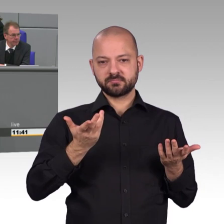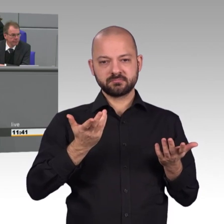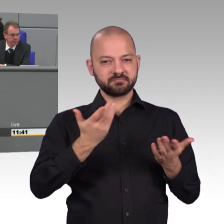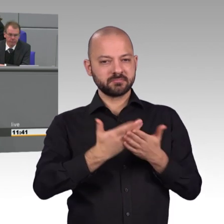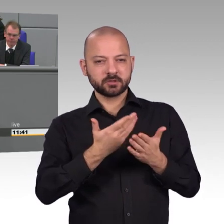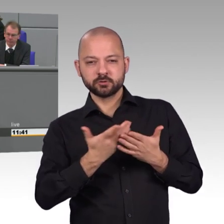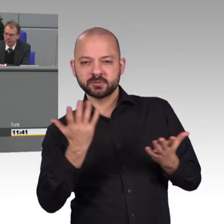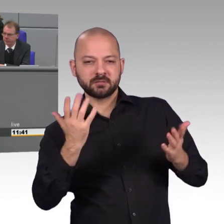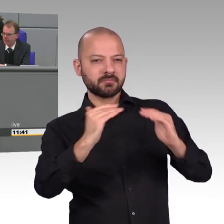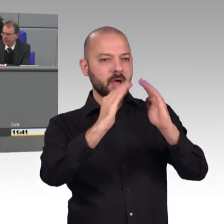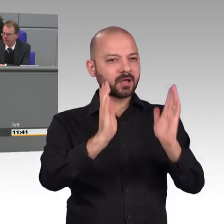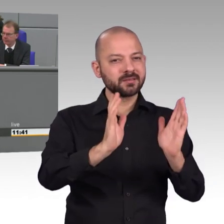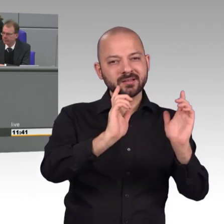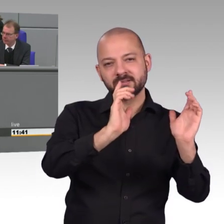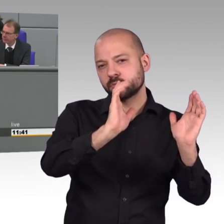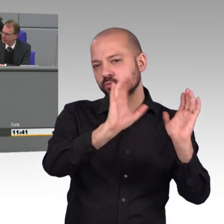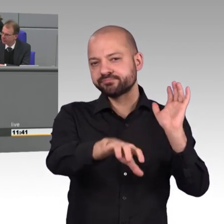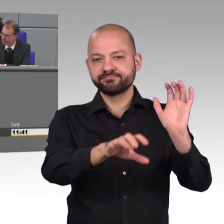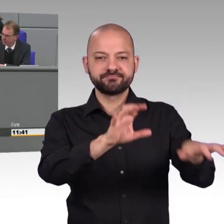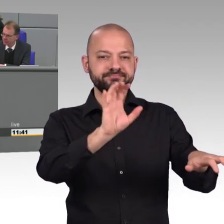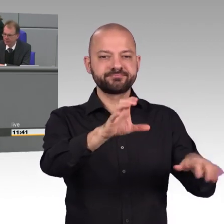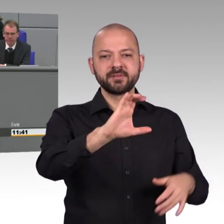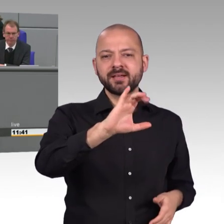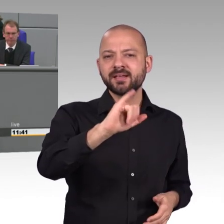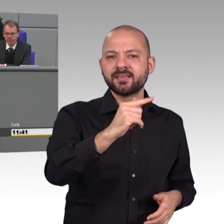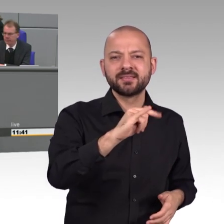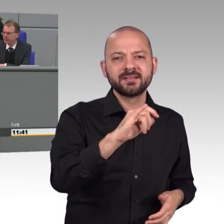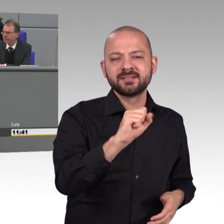Schulz und der FDP-Fraktion für diesen guten Antrag hier heute, meine Damen und Herren.